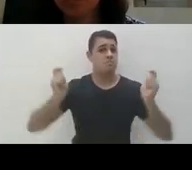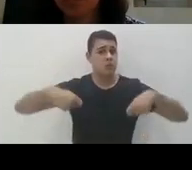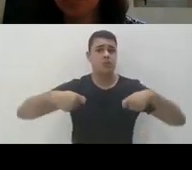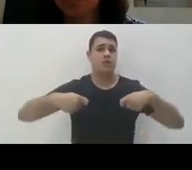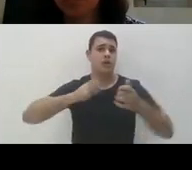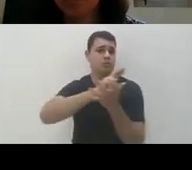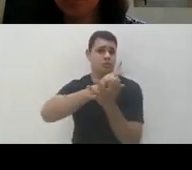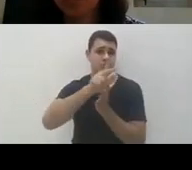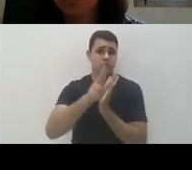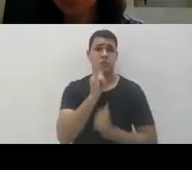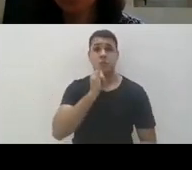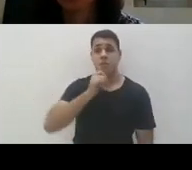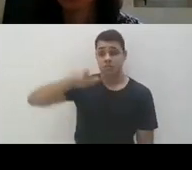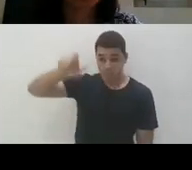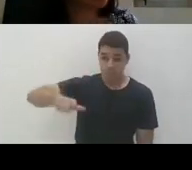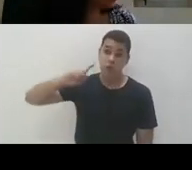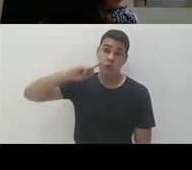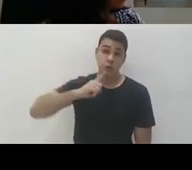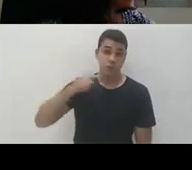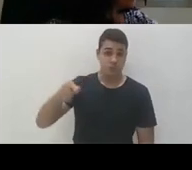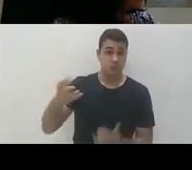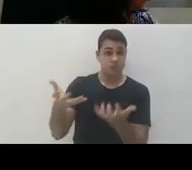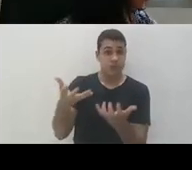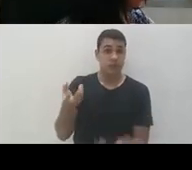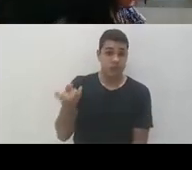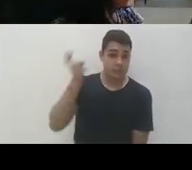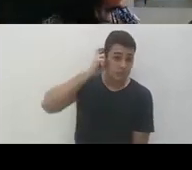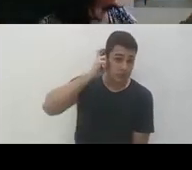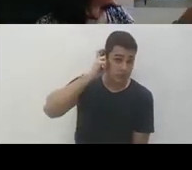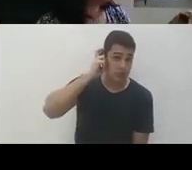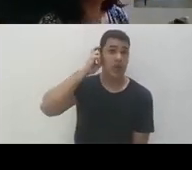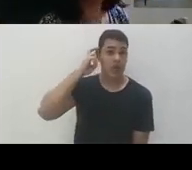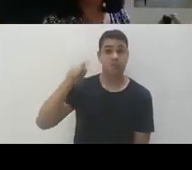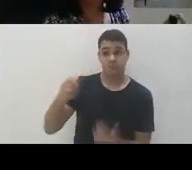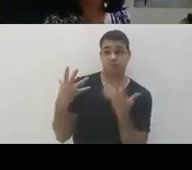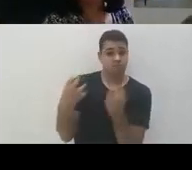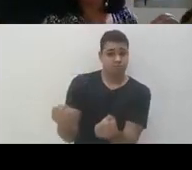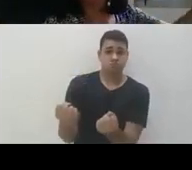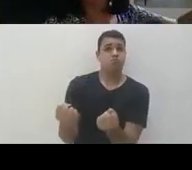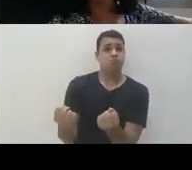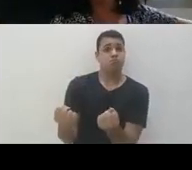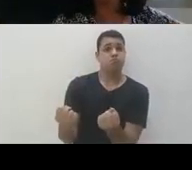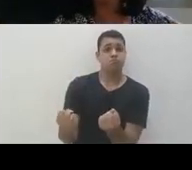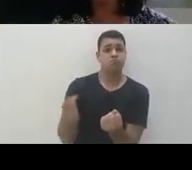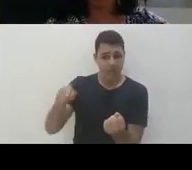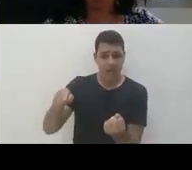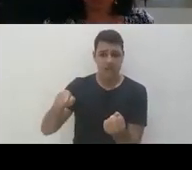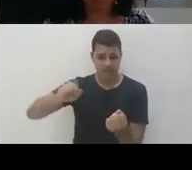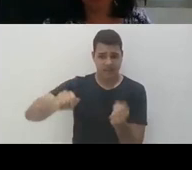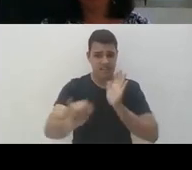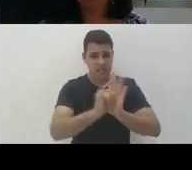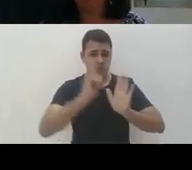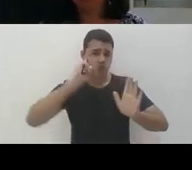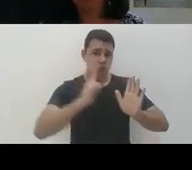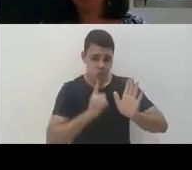exemplo, se a pessoa que é surda quiser fazer o implante coclear e ela aceitar, ela não vai deixar de ser surda, ela vai